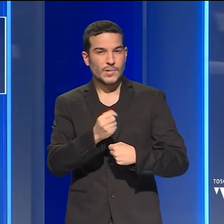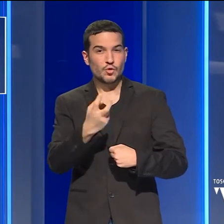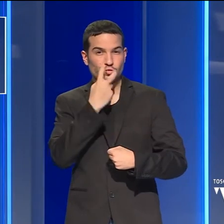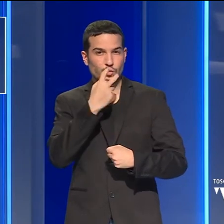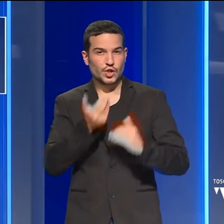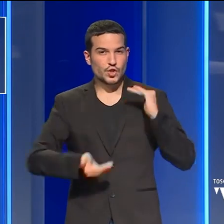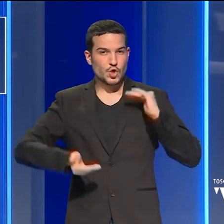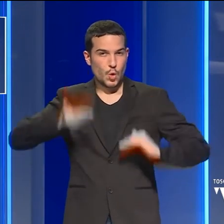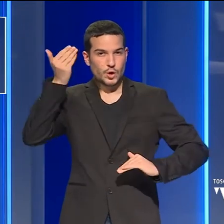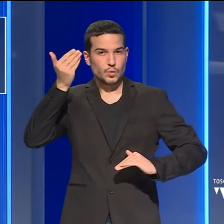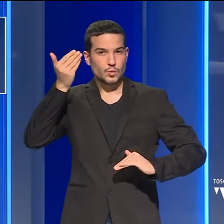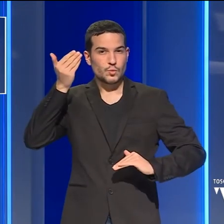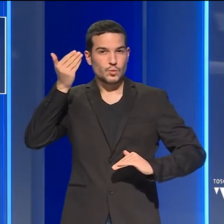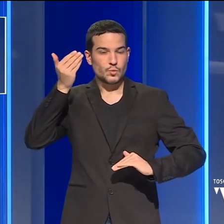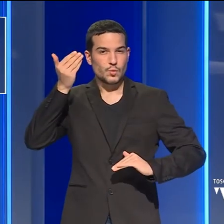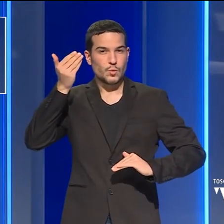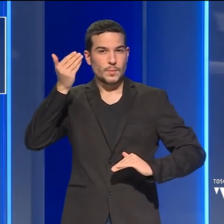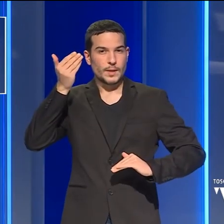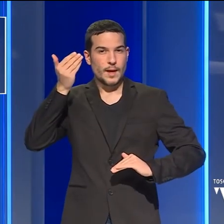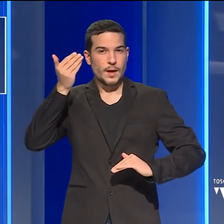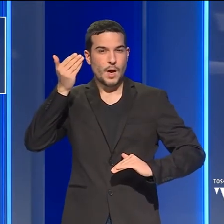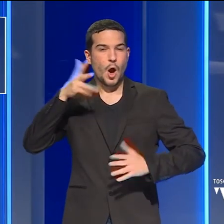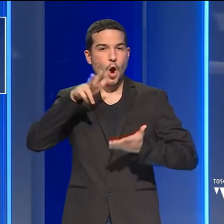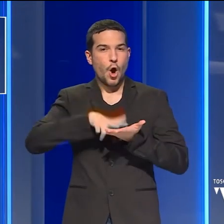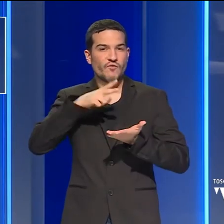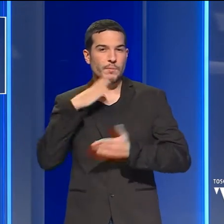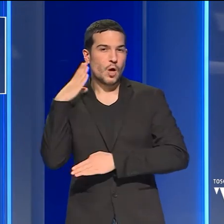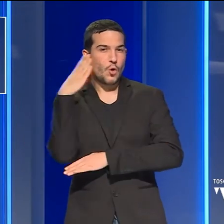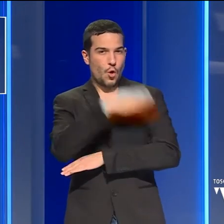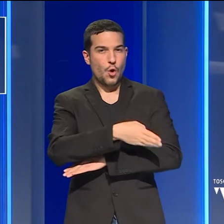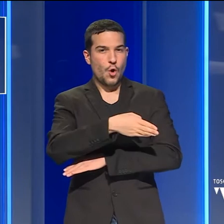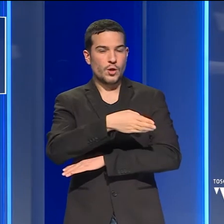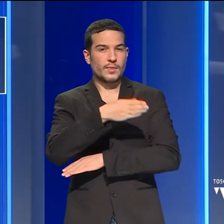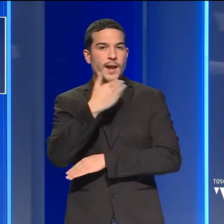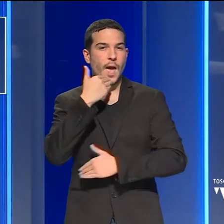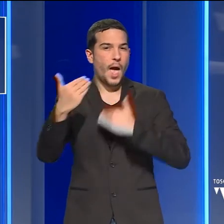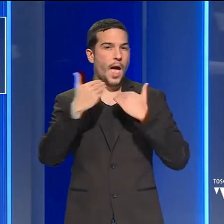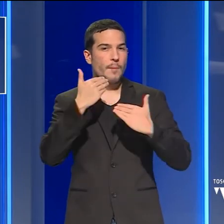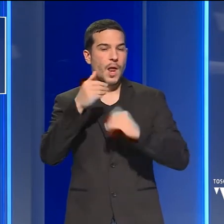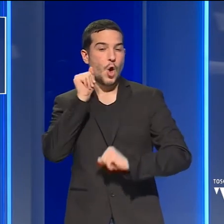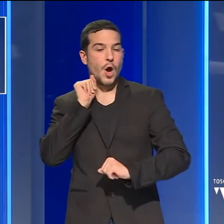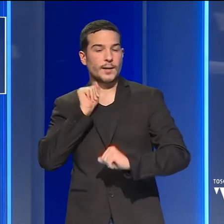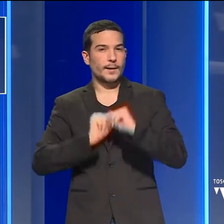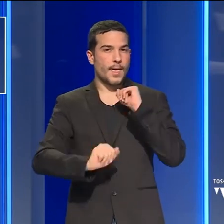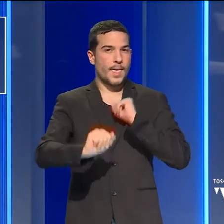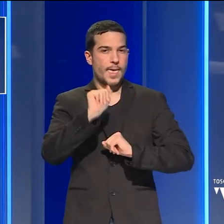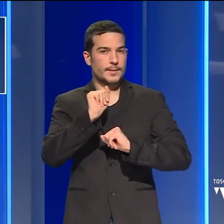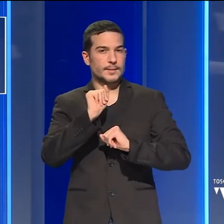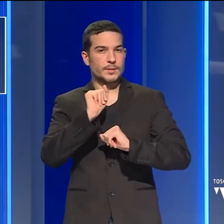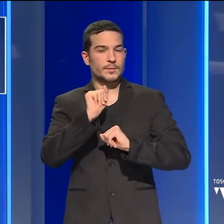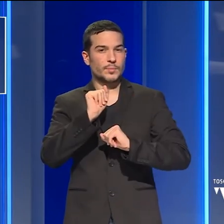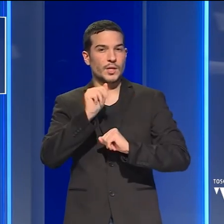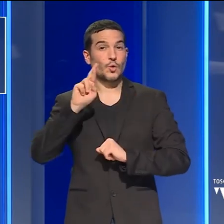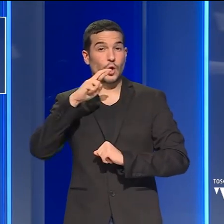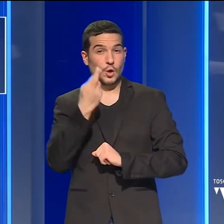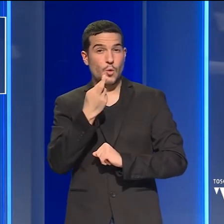hanno confermato la condanna inflitta a Fusi in appello e respinto il ricorso presentato dai